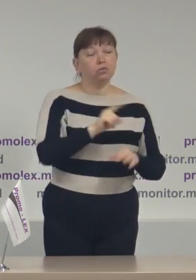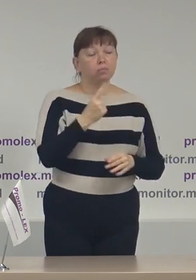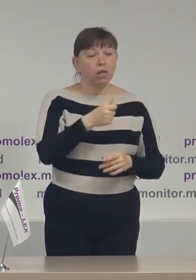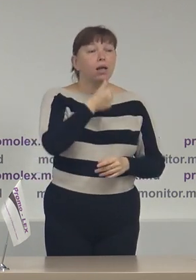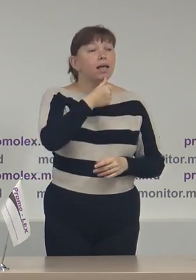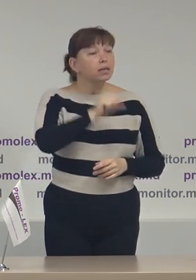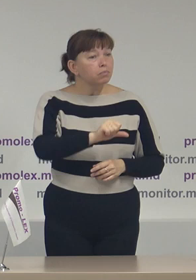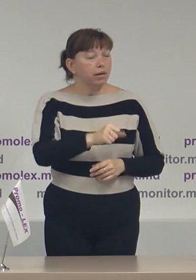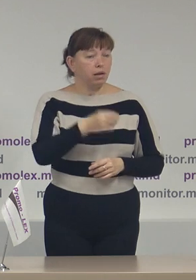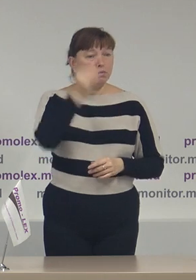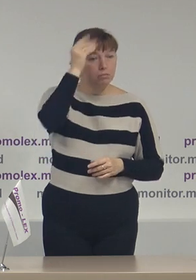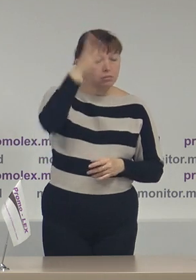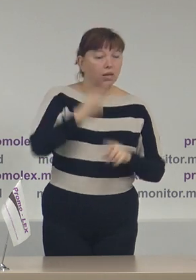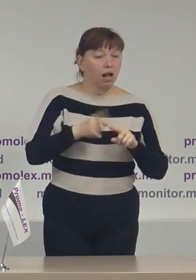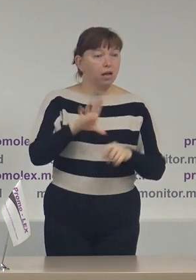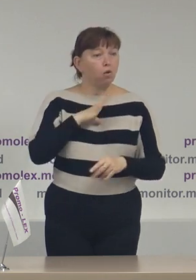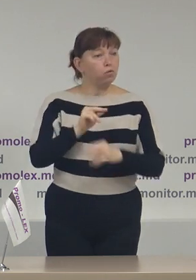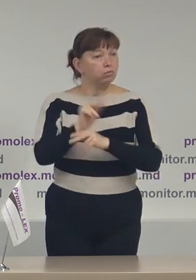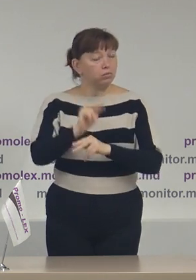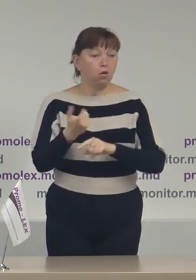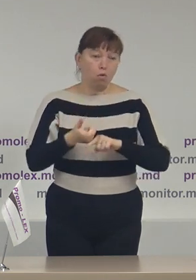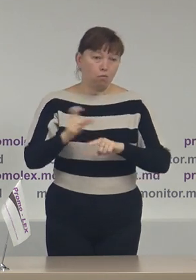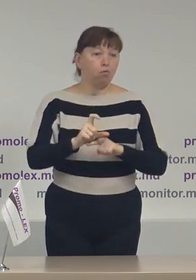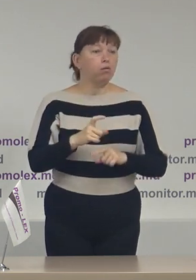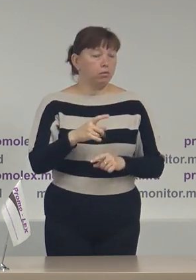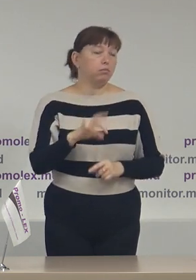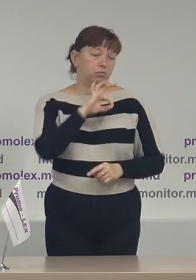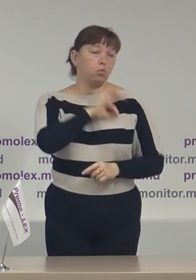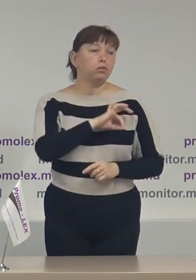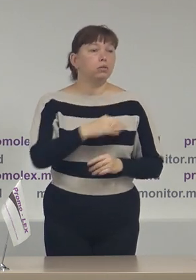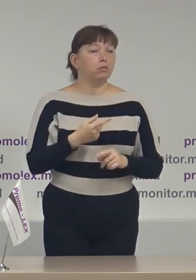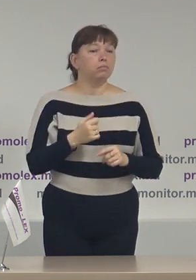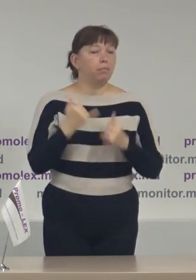experiența sau instruirea de care au beneficiat este ceva util pentru ei.